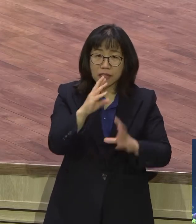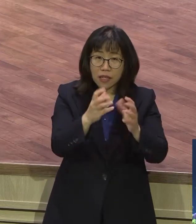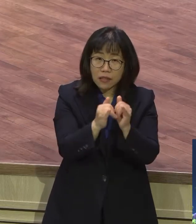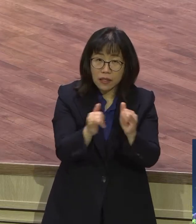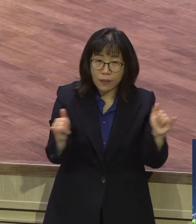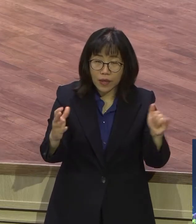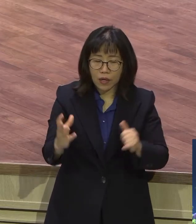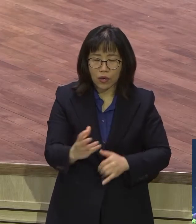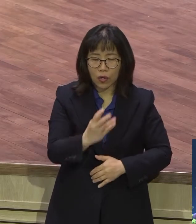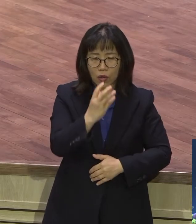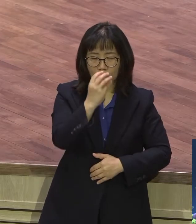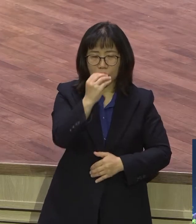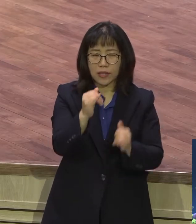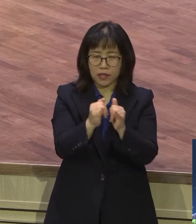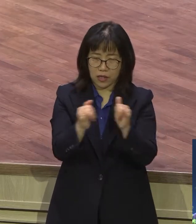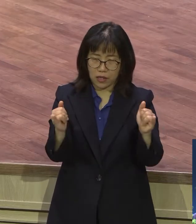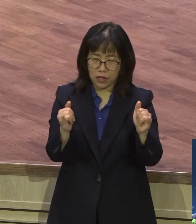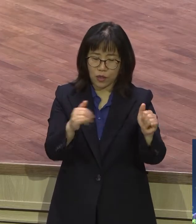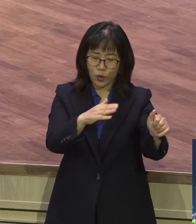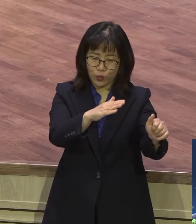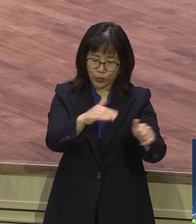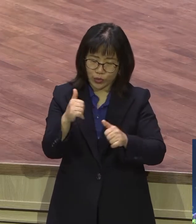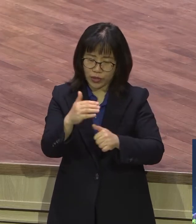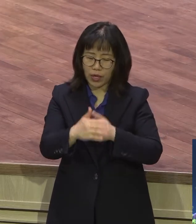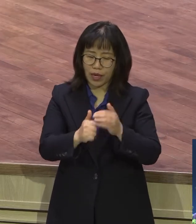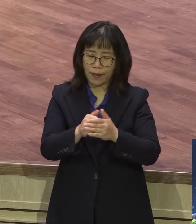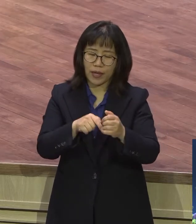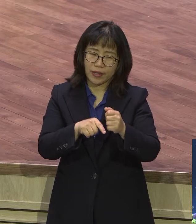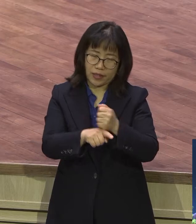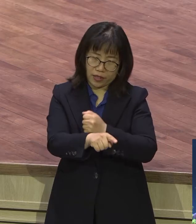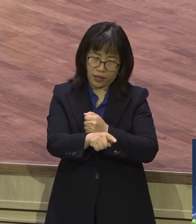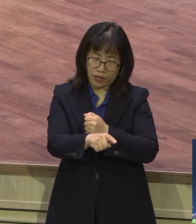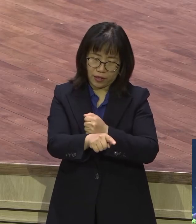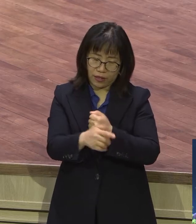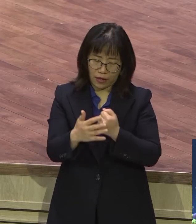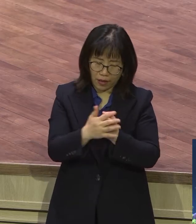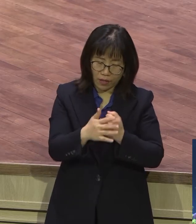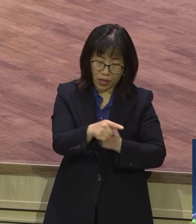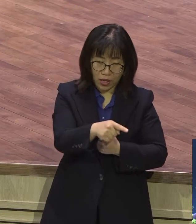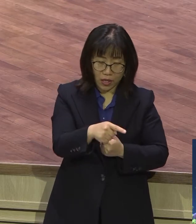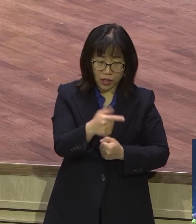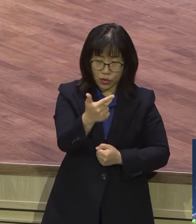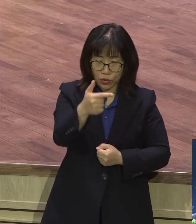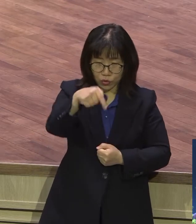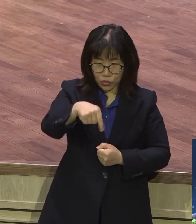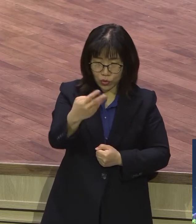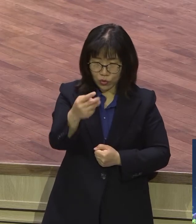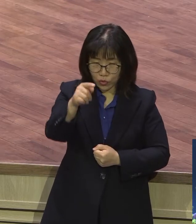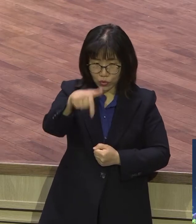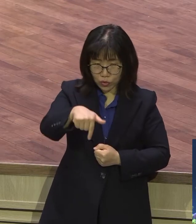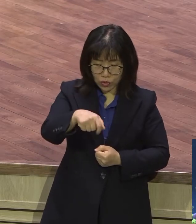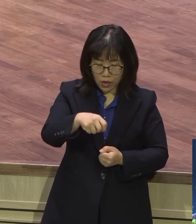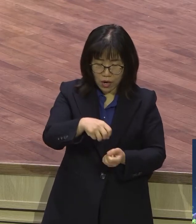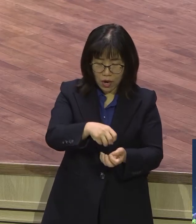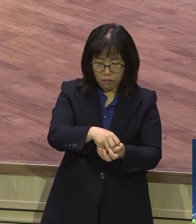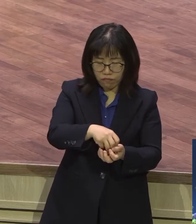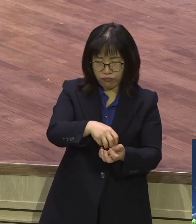이 백성으로 부르신 하나님의 뜻을 따라 순전함 누룩을 부풀게 하거든요. 풍 잡게 하는 뭔가